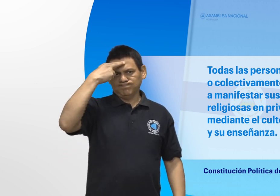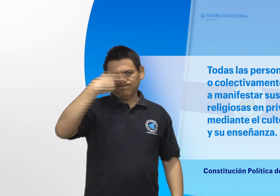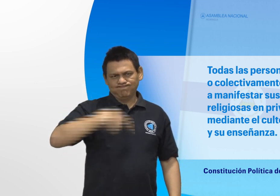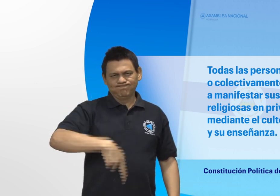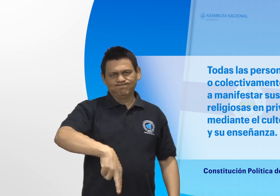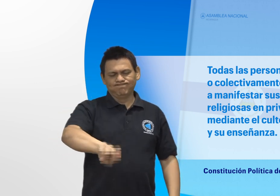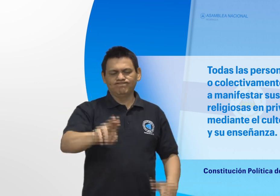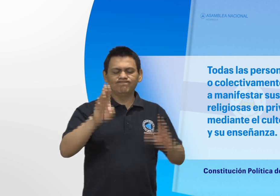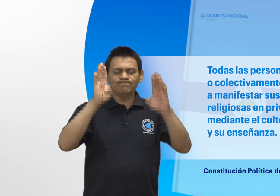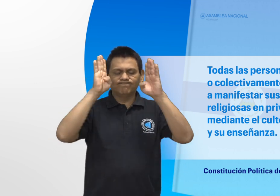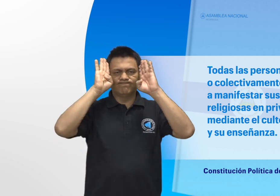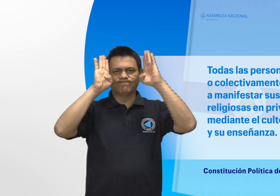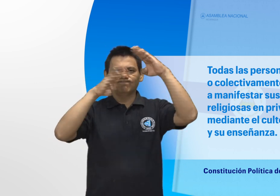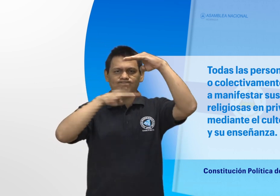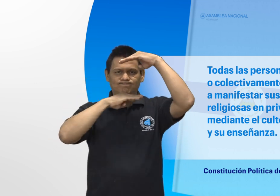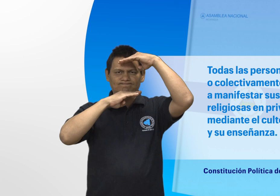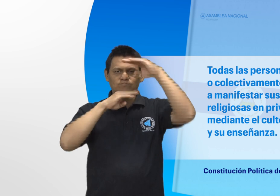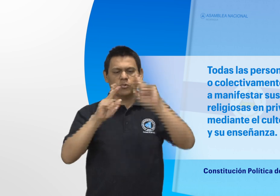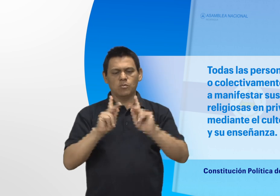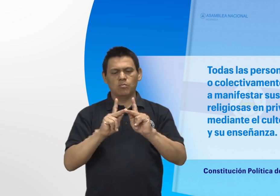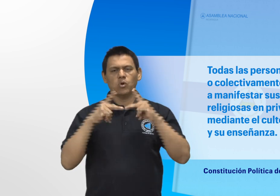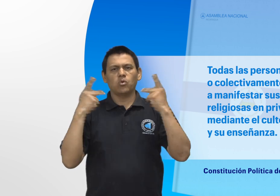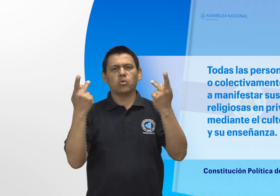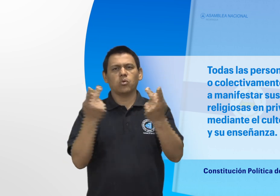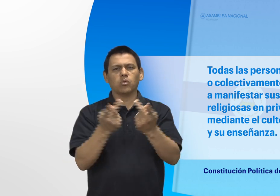sus creencias religiosas en privado o en público,